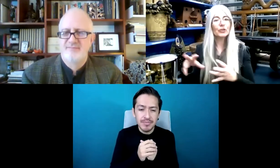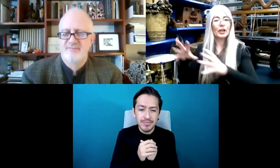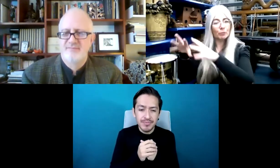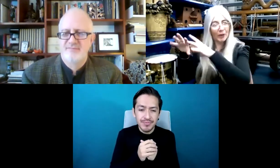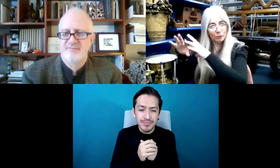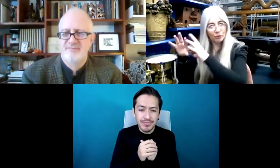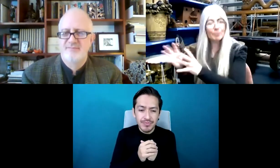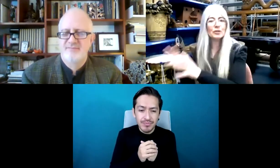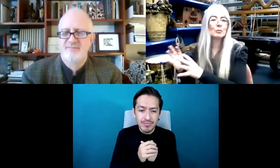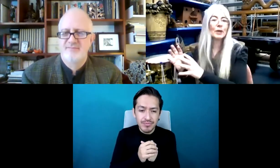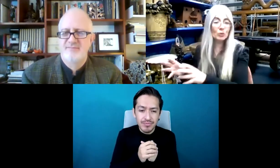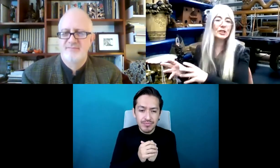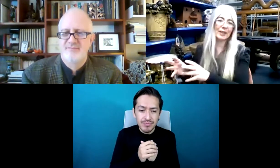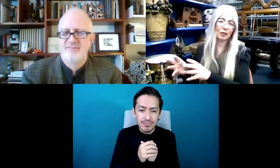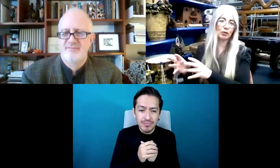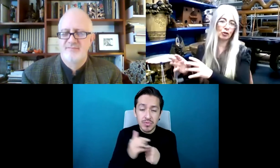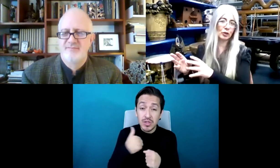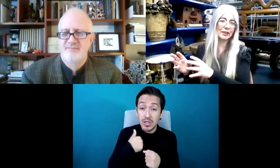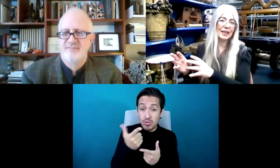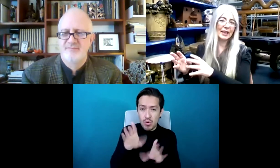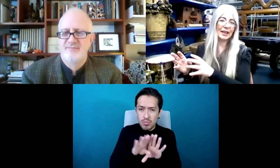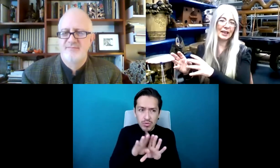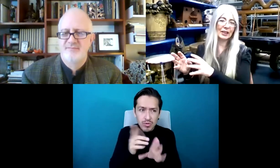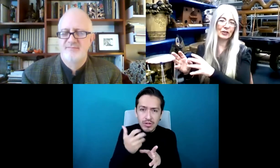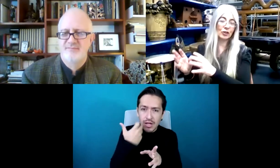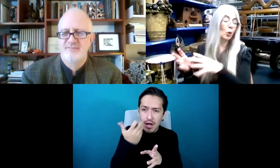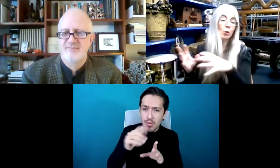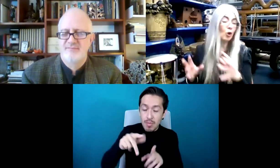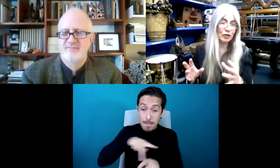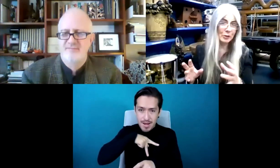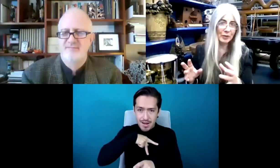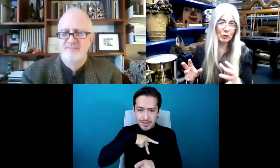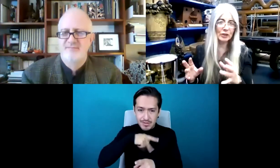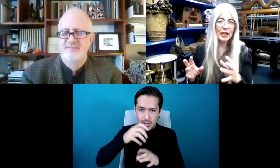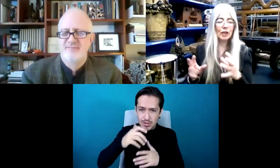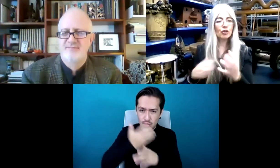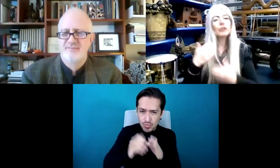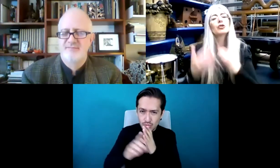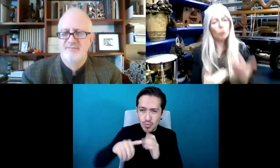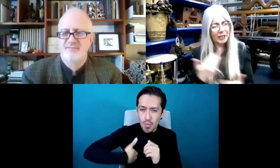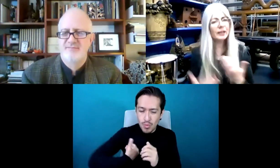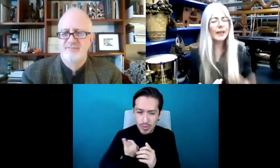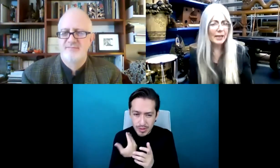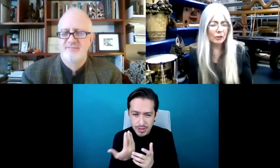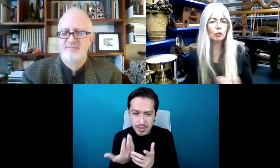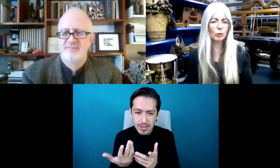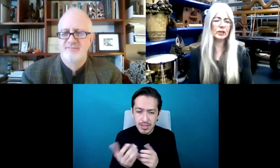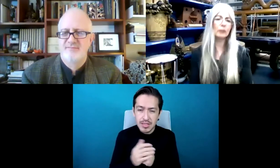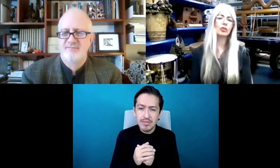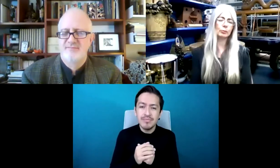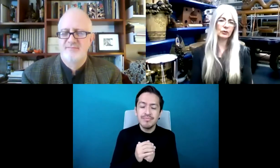magnífica de construir un puente y pensé que sería buena idea jugar con mi colección durante